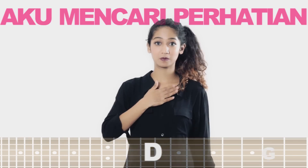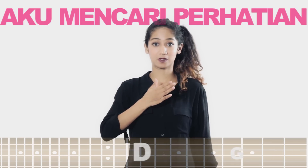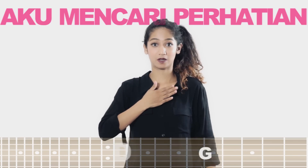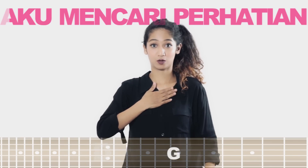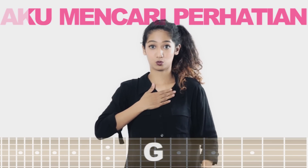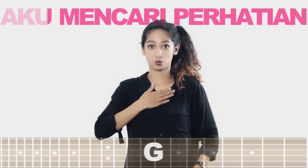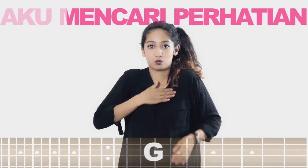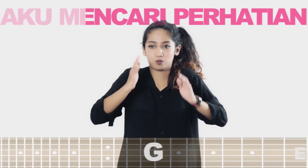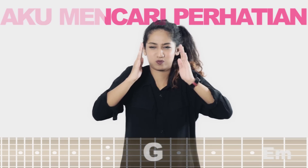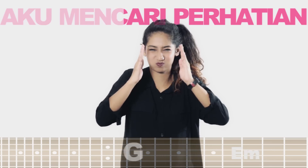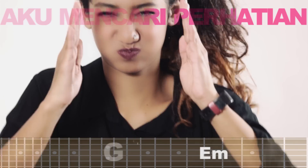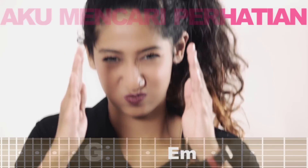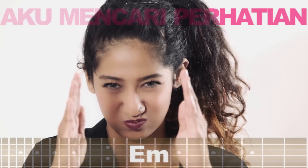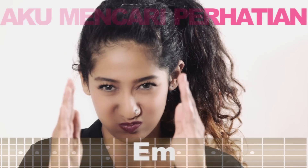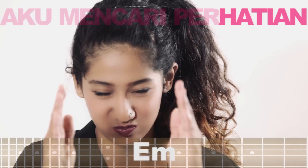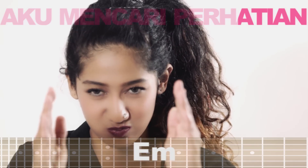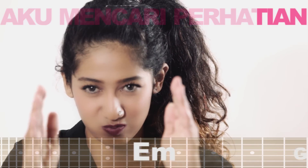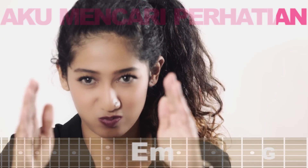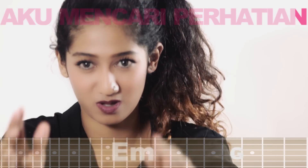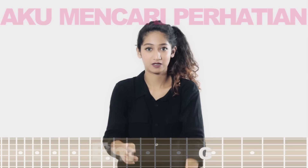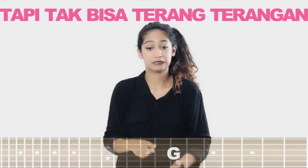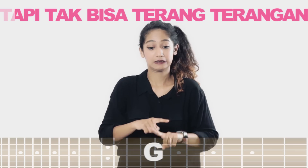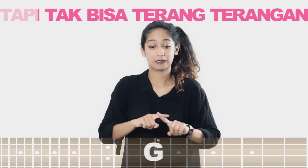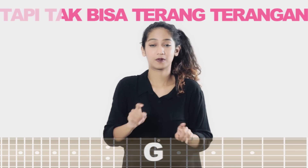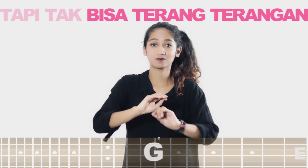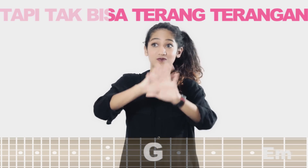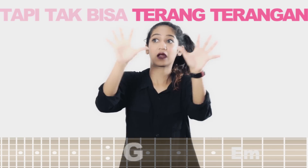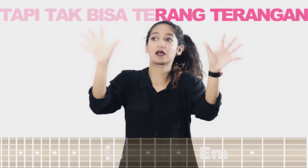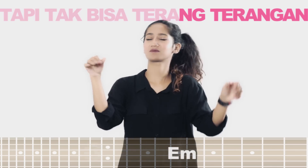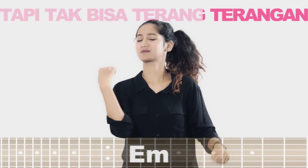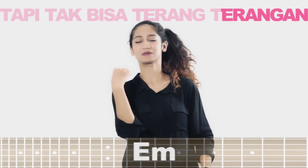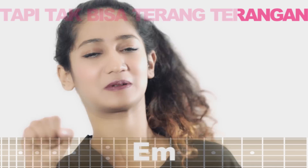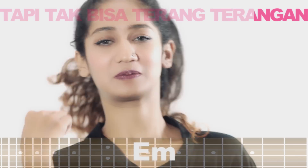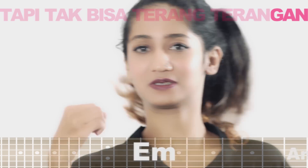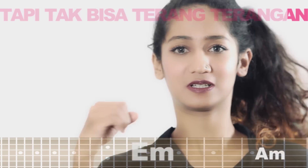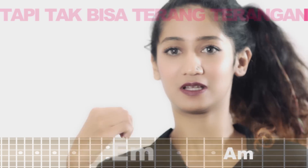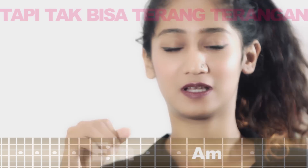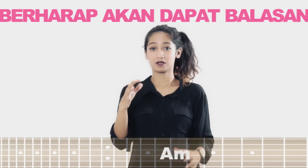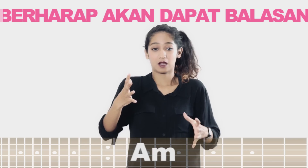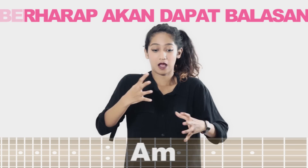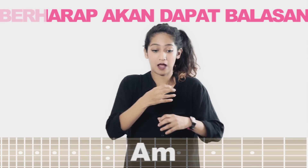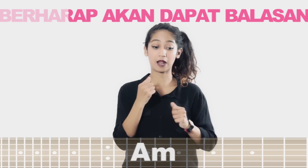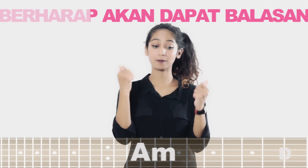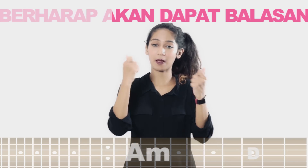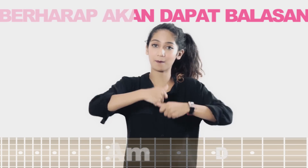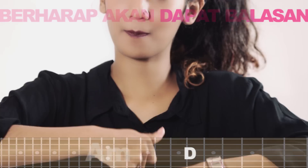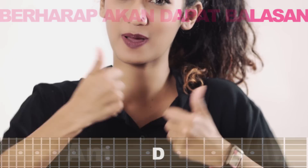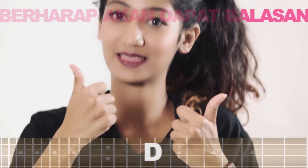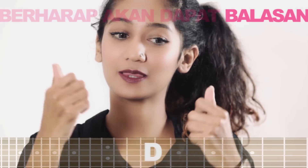Aku mencari perhatian Tapi tak bisa terang-terangan Beranak agar, dapat